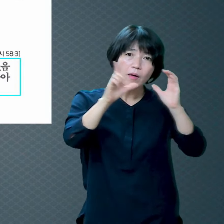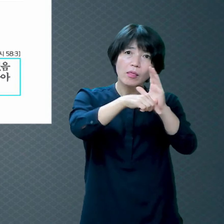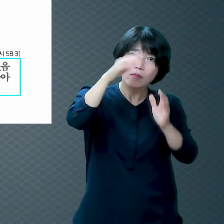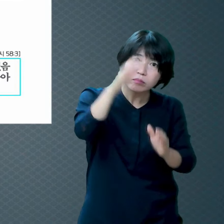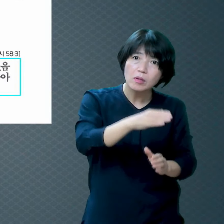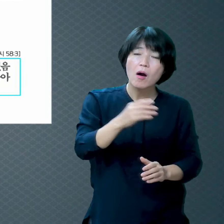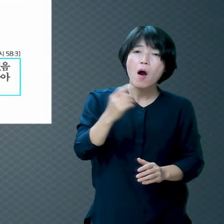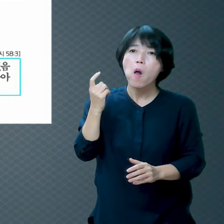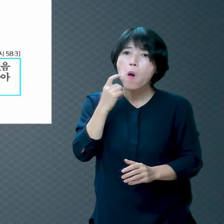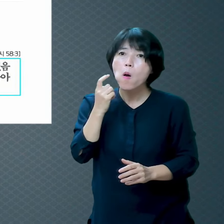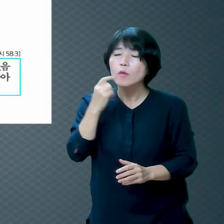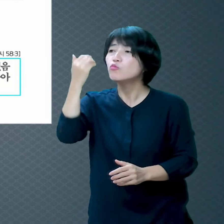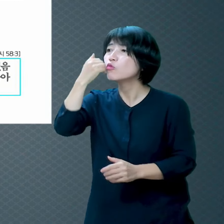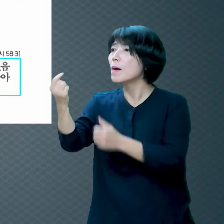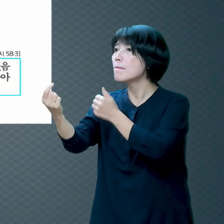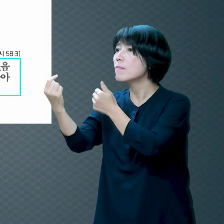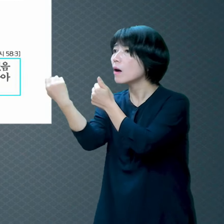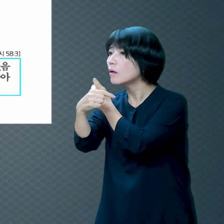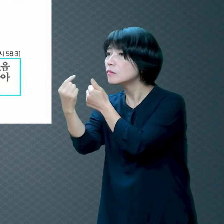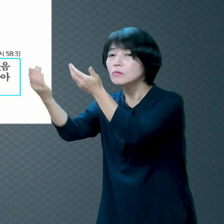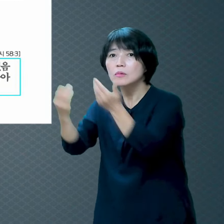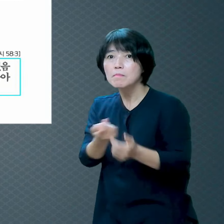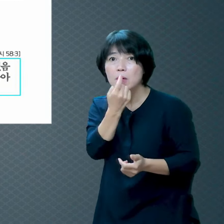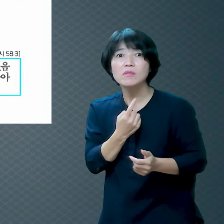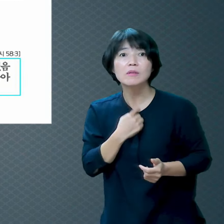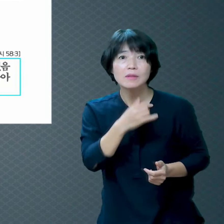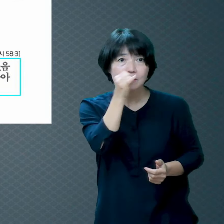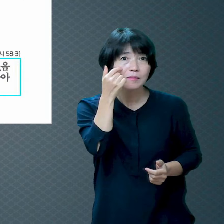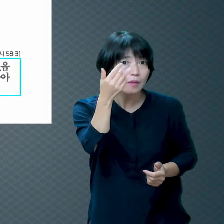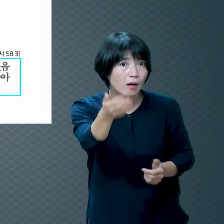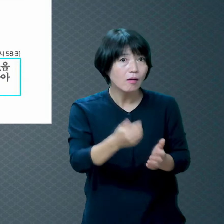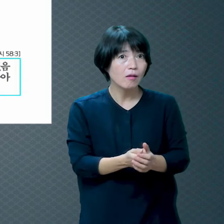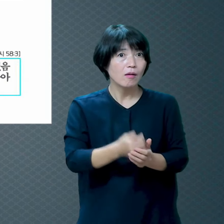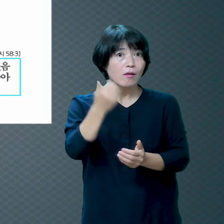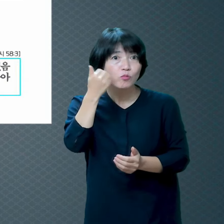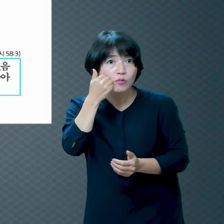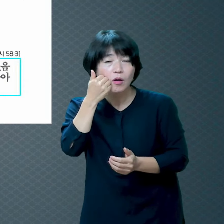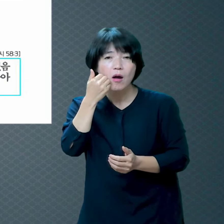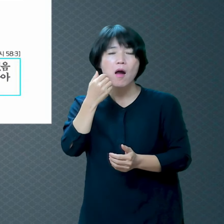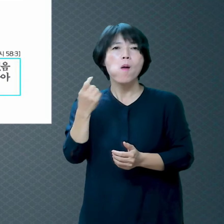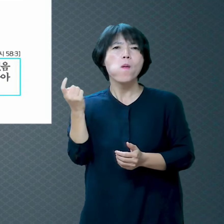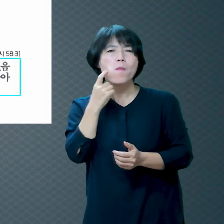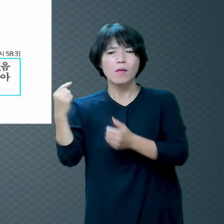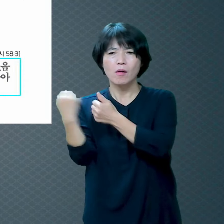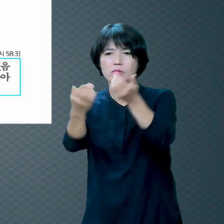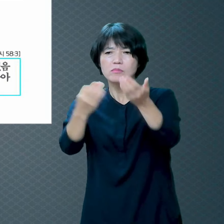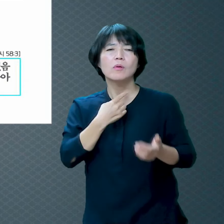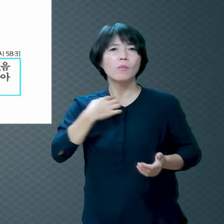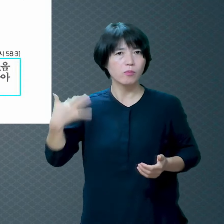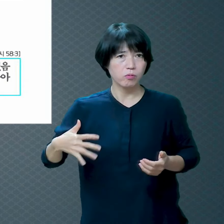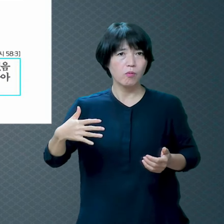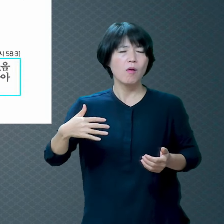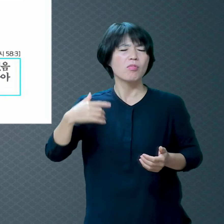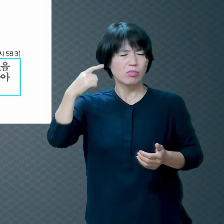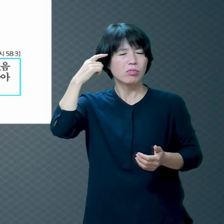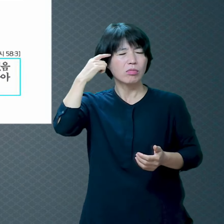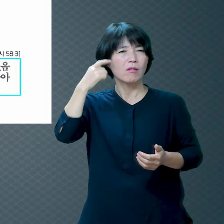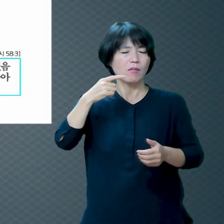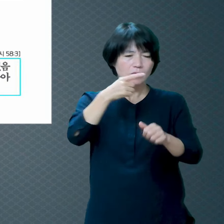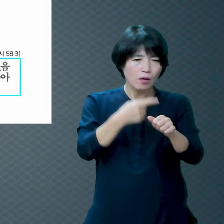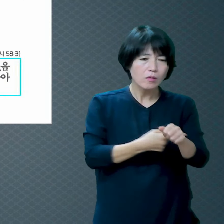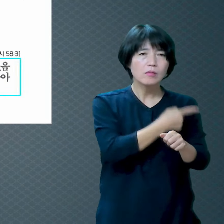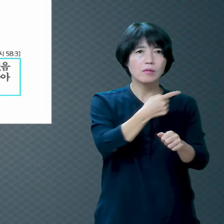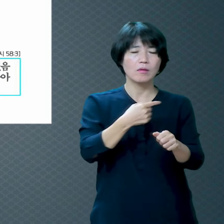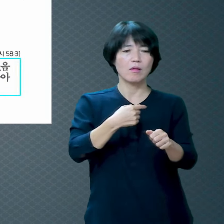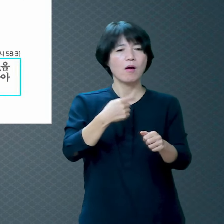선생님한테 거짓말 배우셨어요 안 가르쳐줘도 잘하죠 왜? 하나님과 끊어져 있으니까